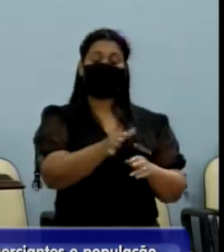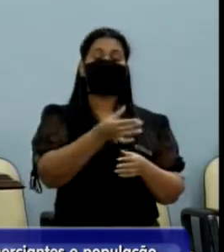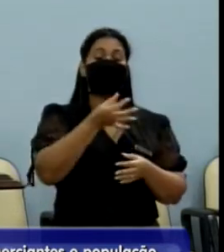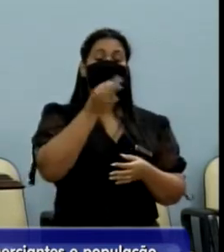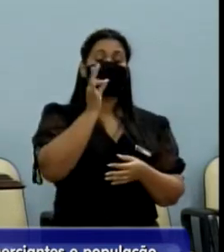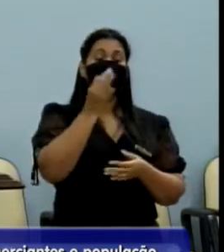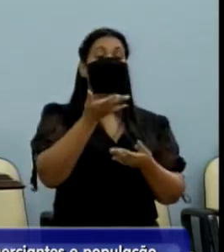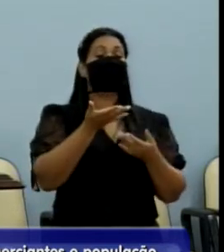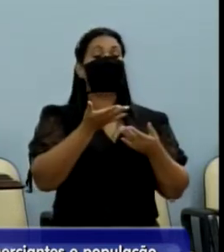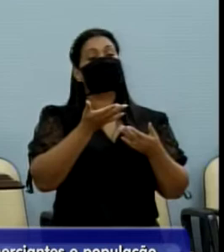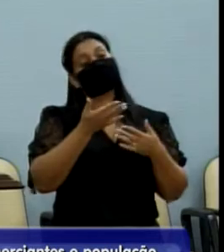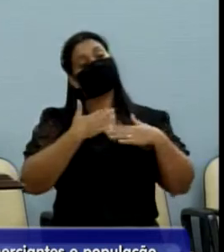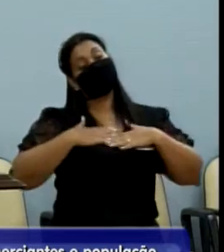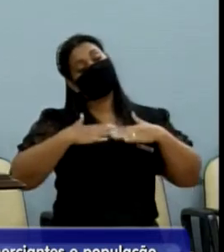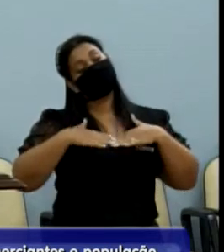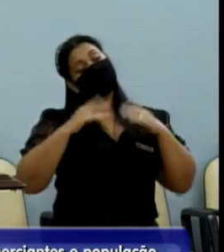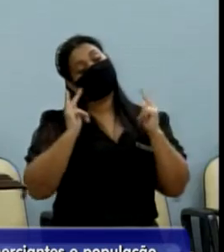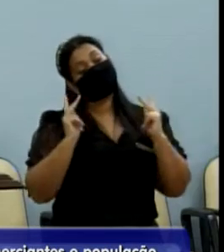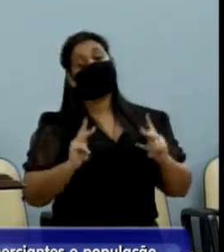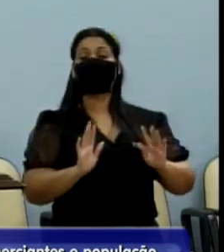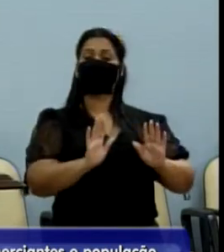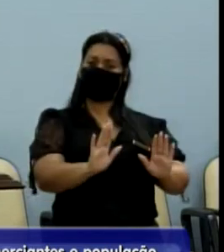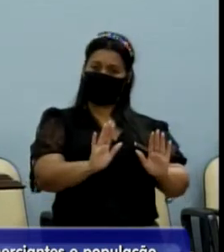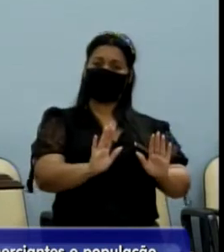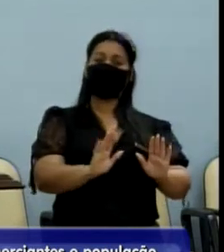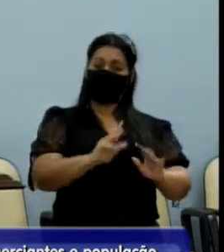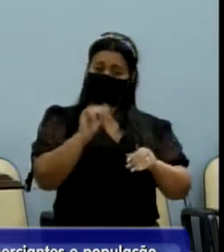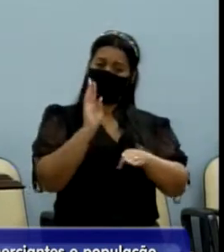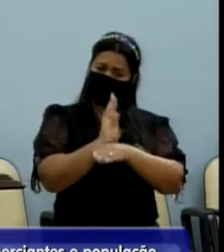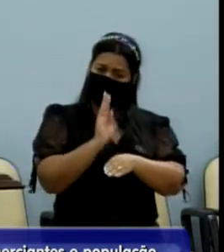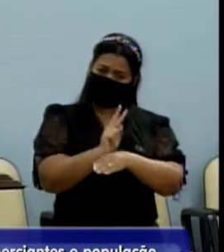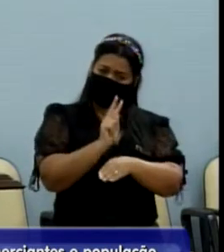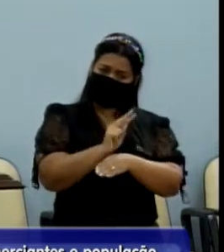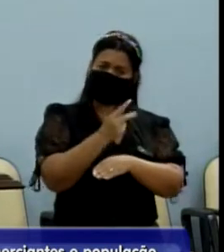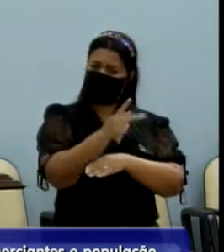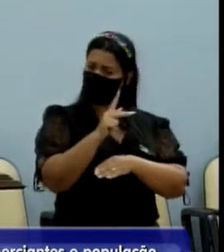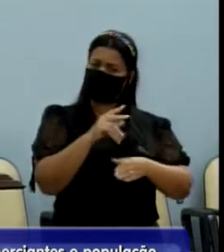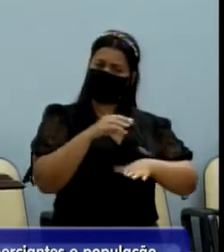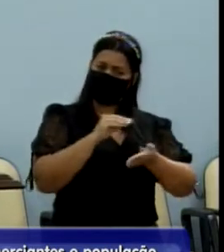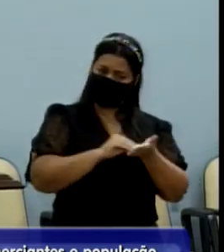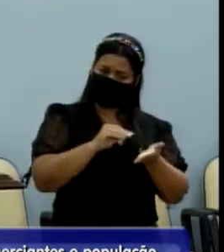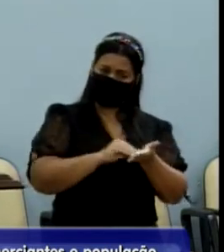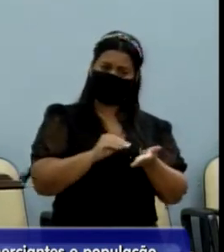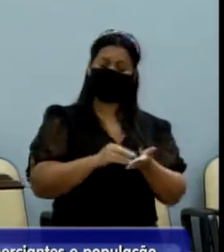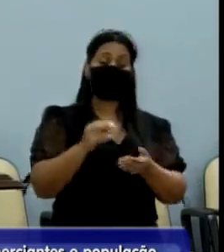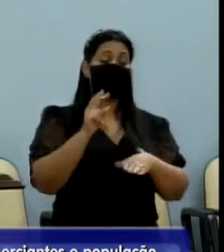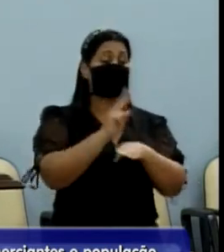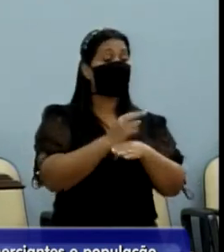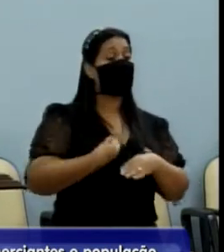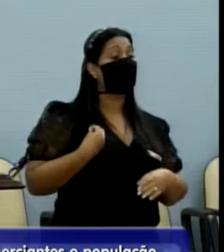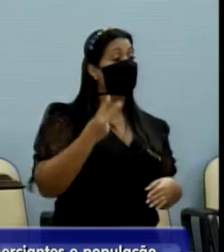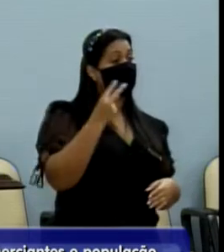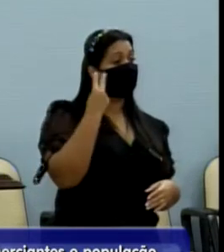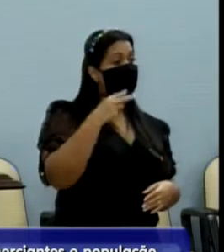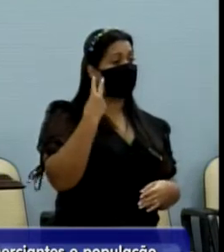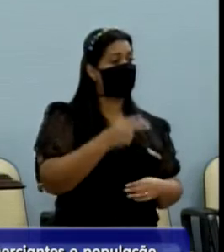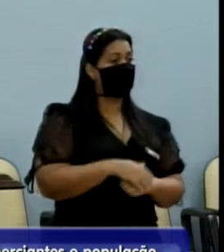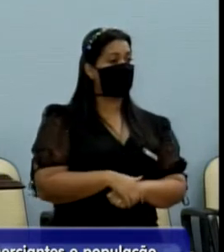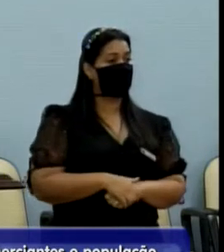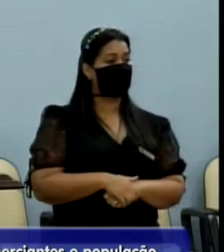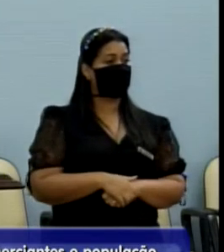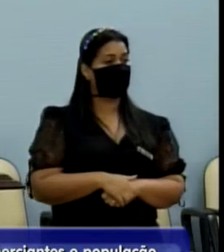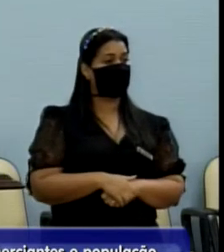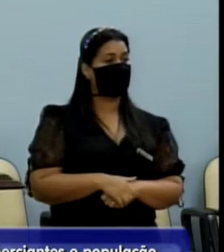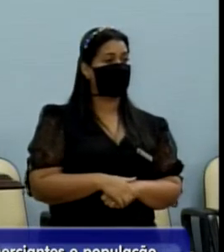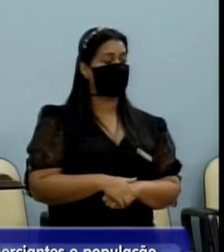aí para dar uma tranquilidade, uns comprimidinhos. Mas vai tomar conta da sua secretaria, porque vai ficar tomando conta da vida de vereador. Ô, Jorge, só um minuto